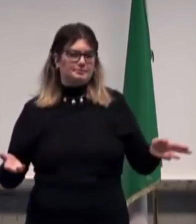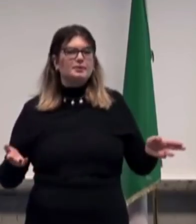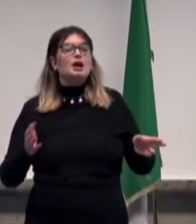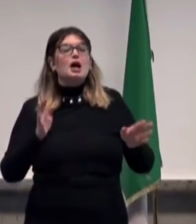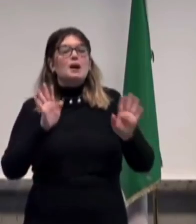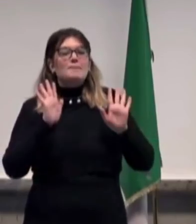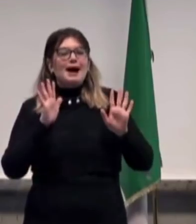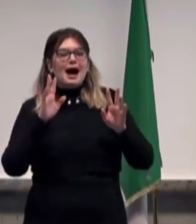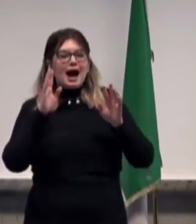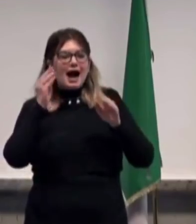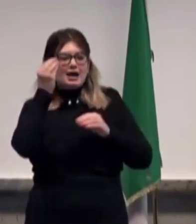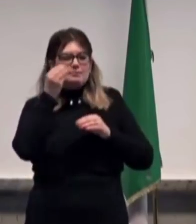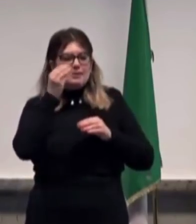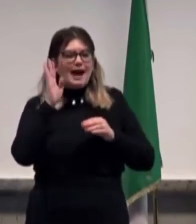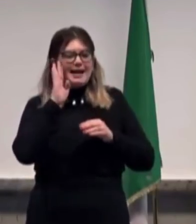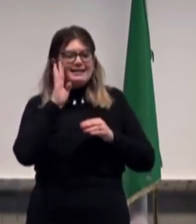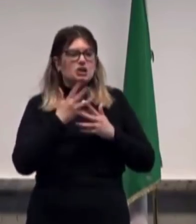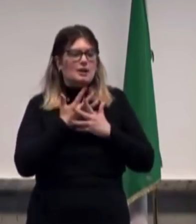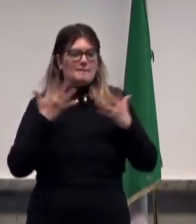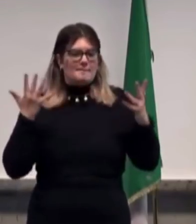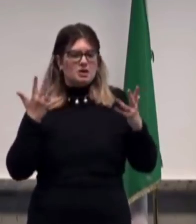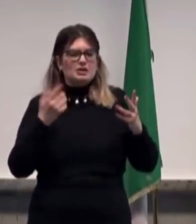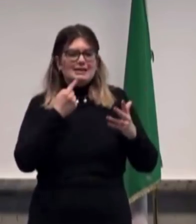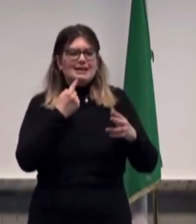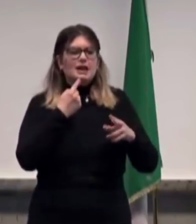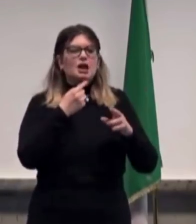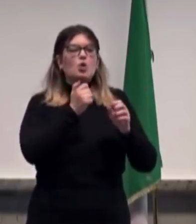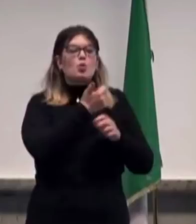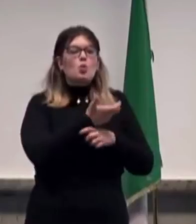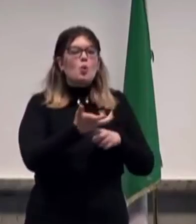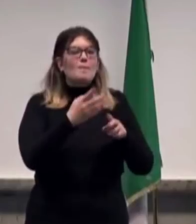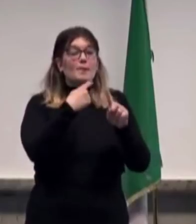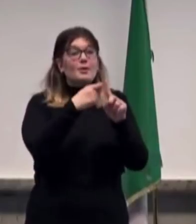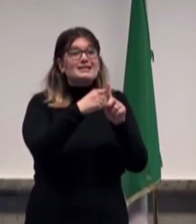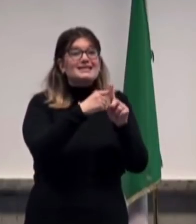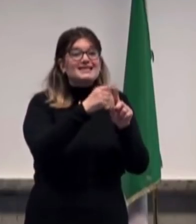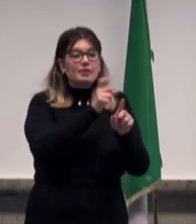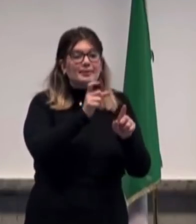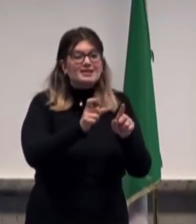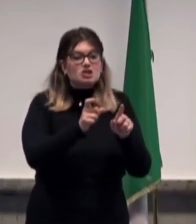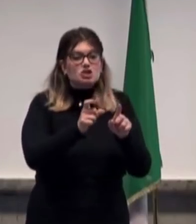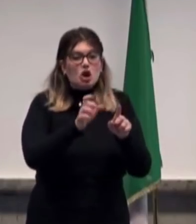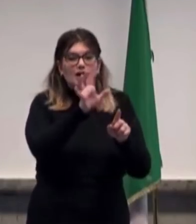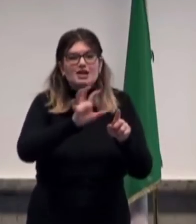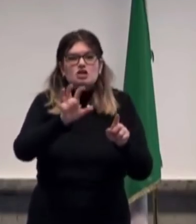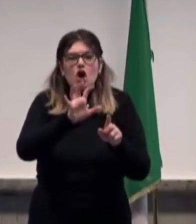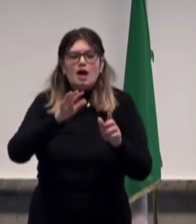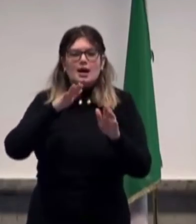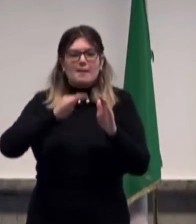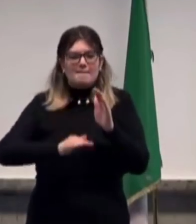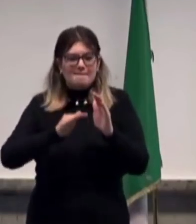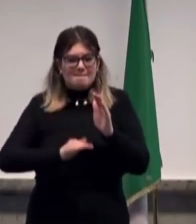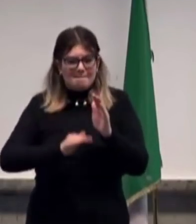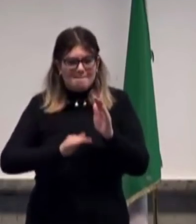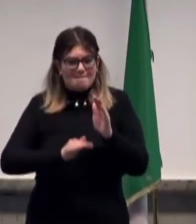grande debba essere laddove il numero di positivi è più basso e quindi lì è veramente molto importante